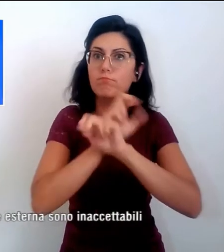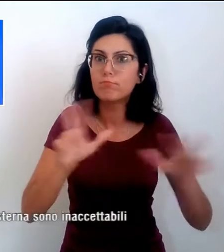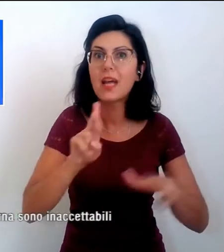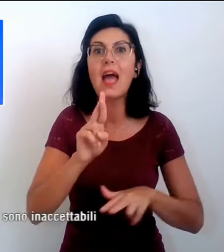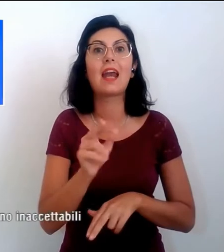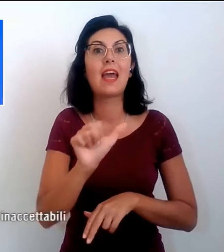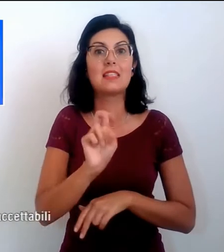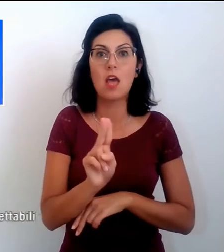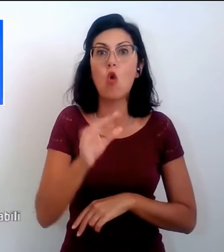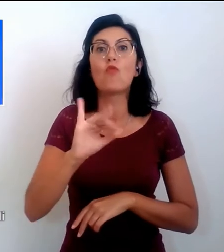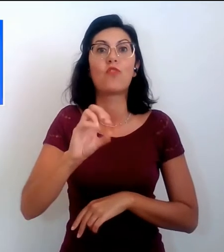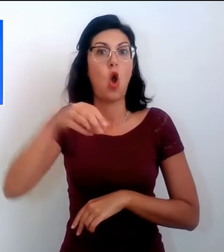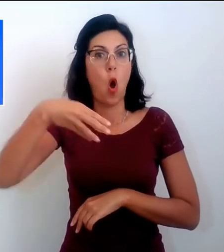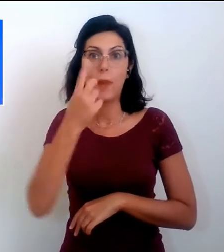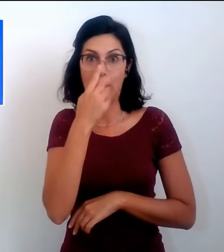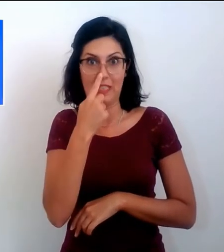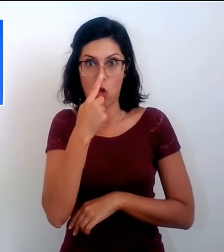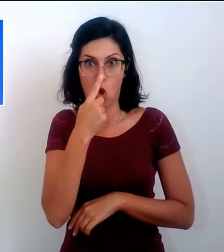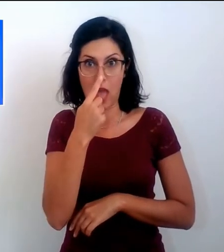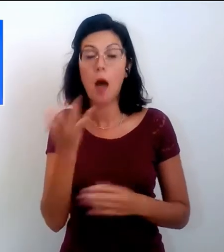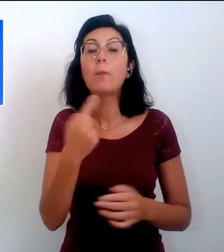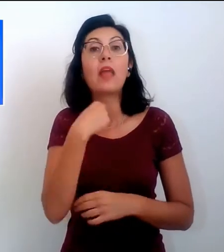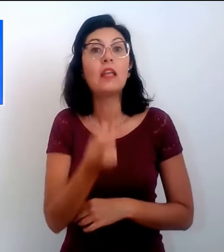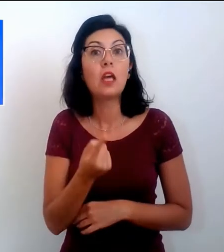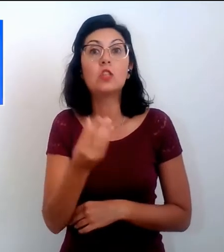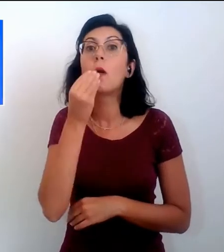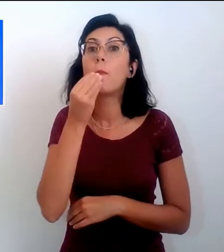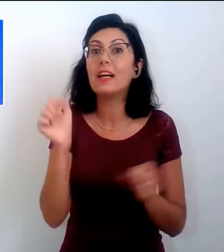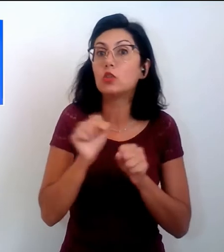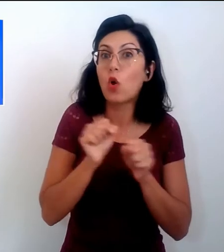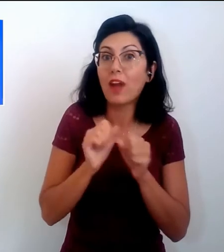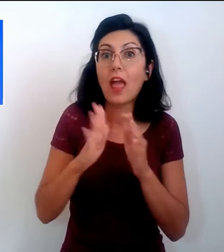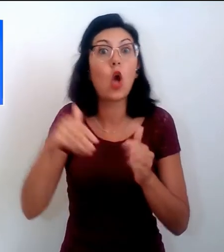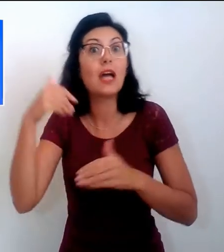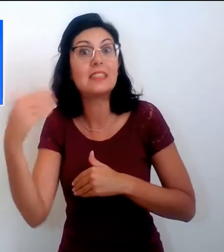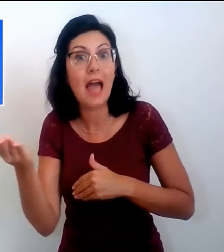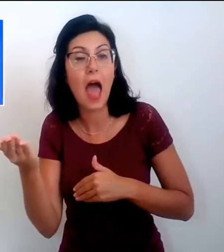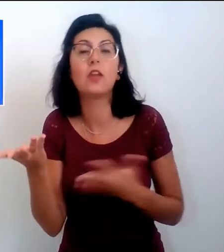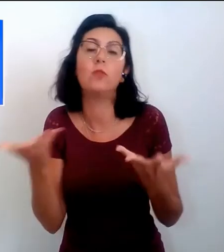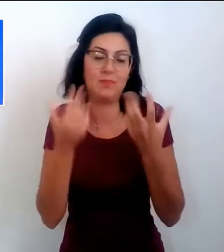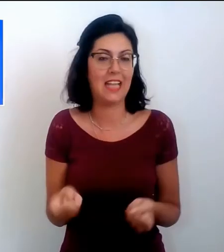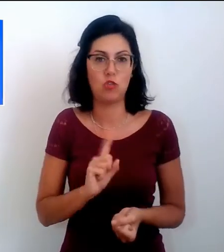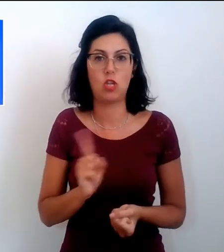FIOM di Pistoia, facendo però presente che pasto freddo e sistemazione esterna sono inaccettabili.